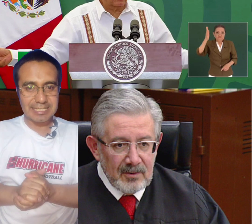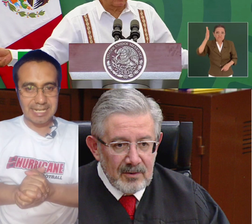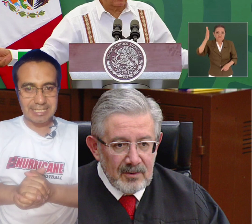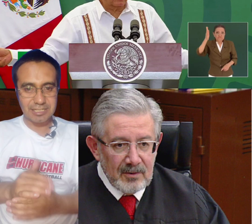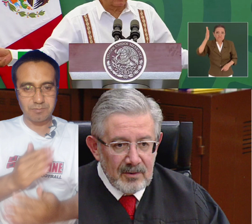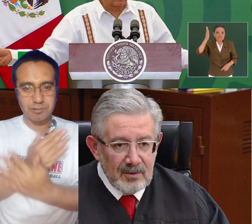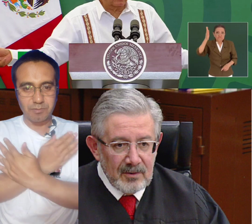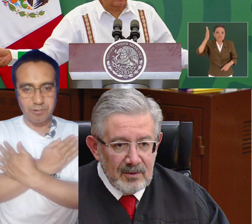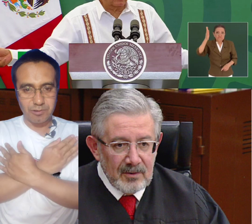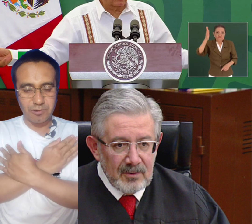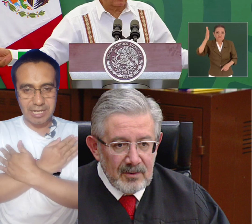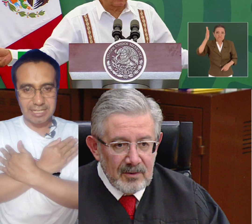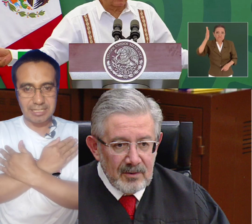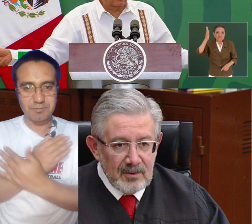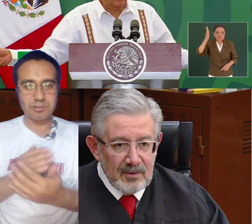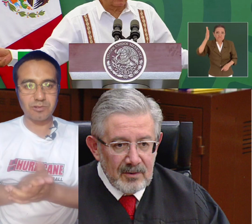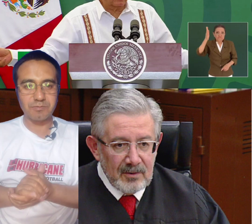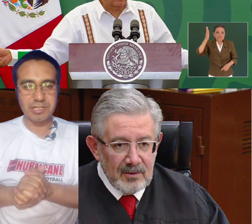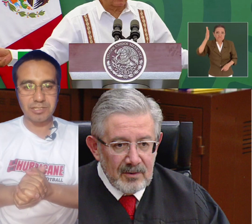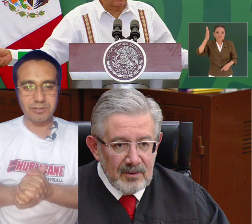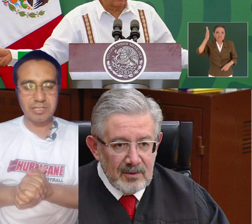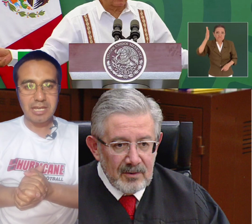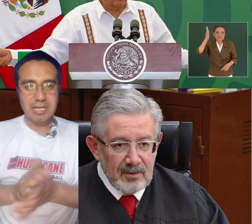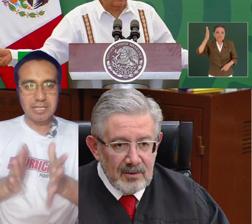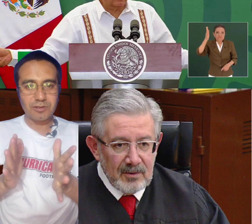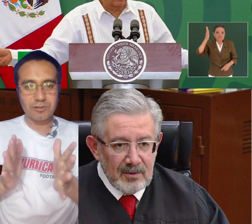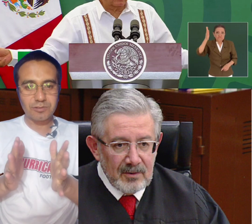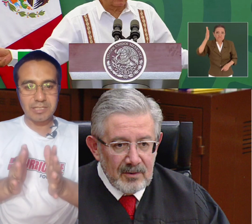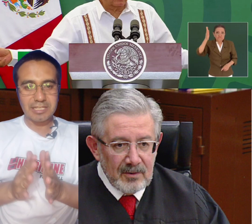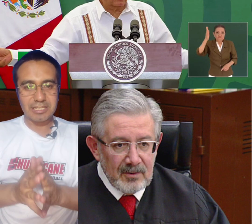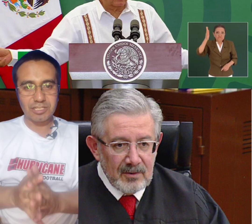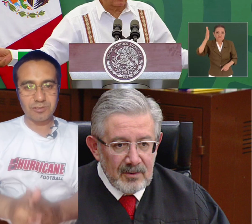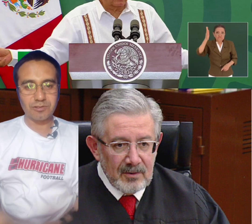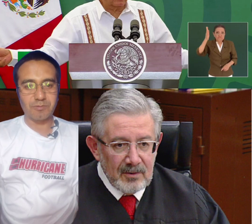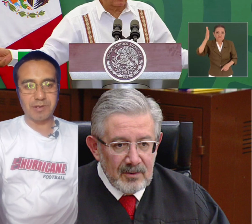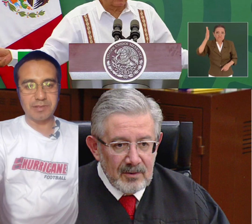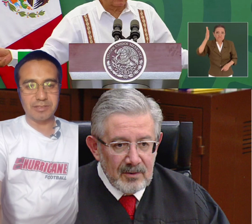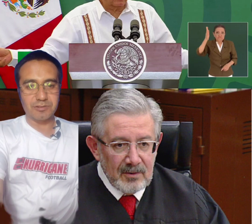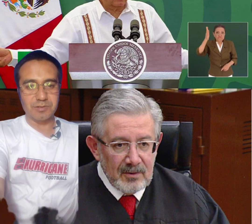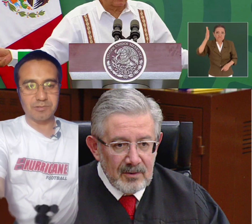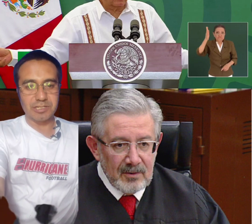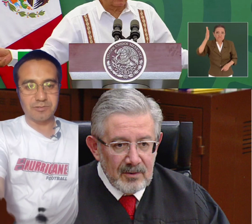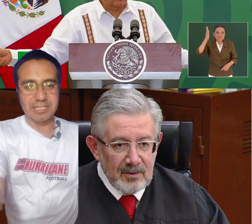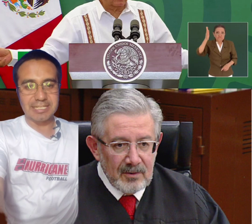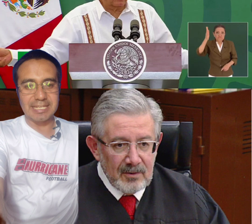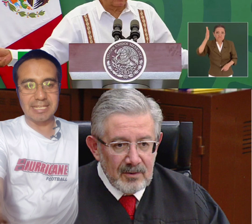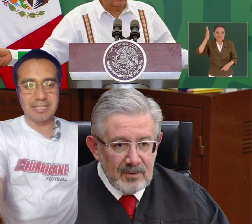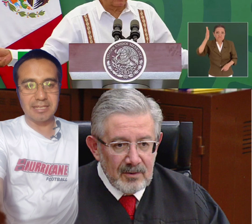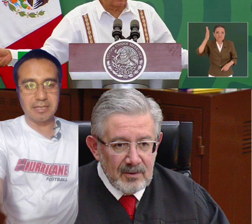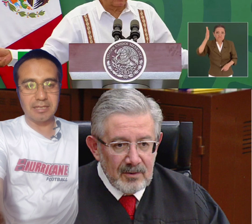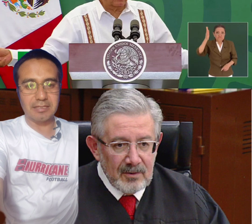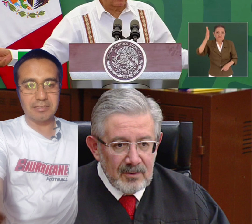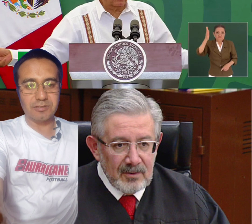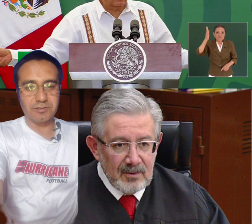gracias gracias por su apoyo, gracias por su comprensión que Dios los bendiga y si Dios nos lo permite nos vemos en una siguiente edición